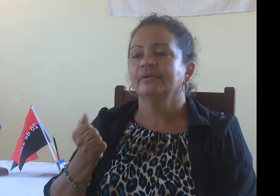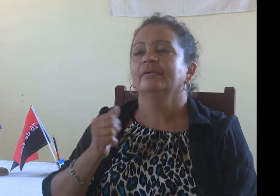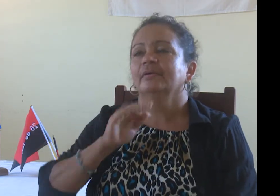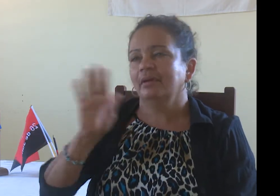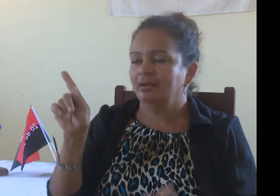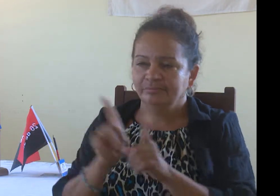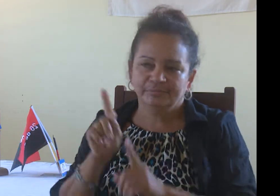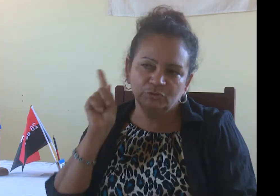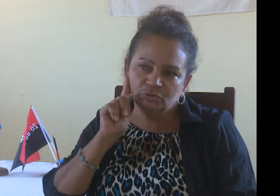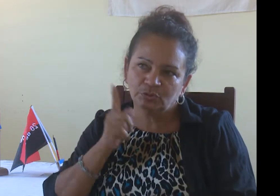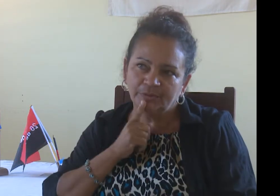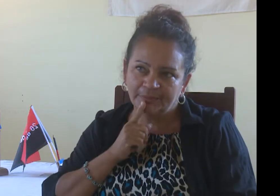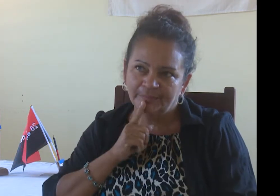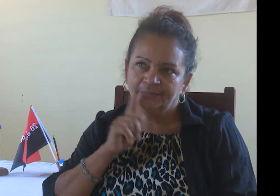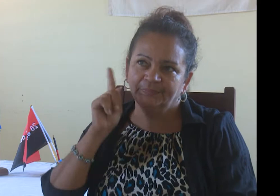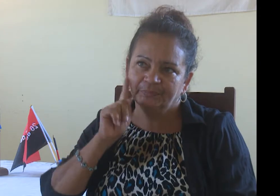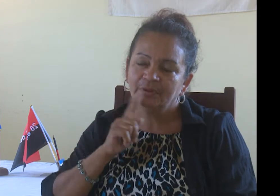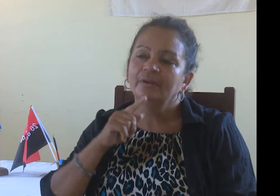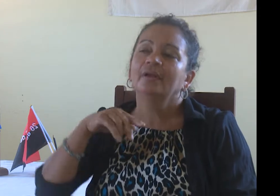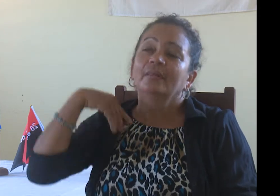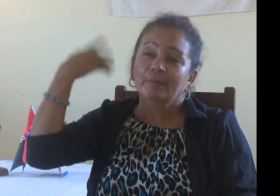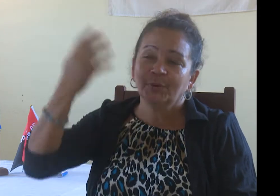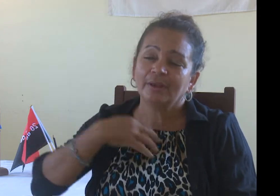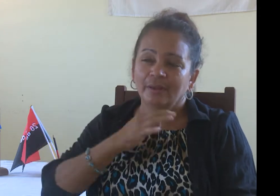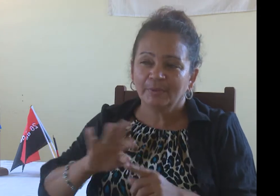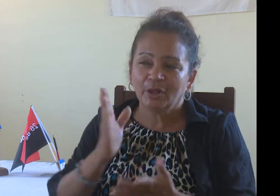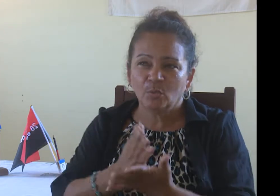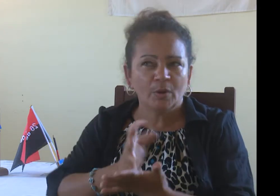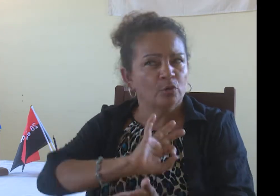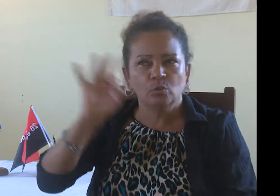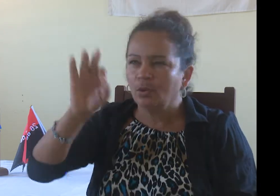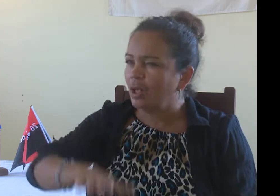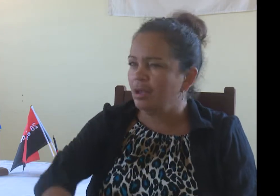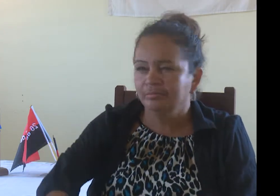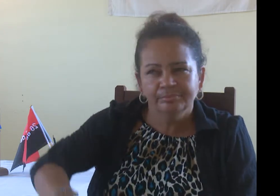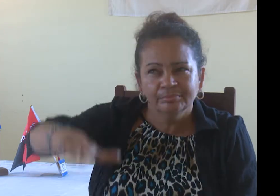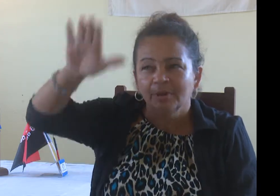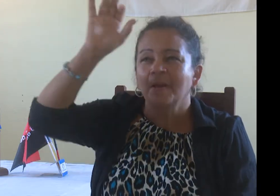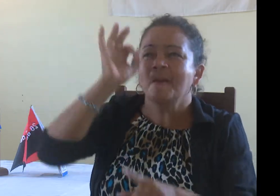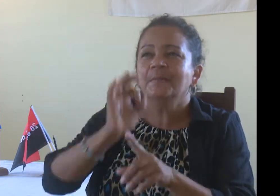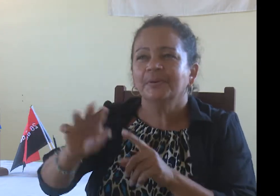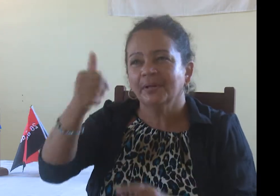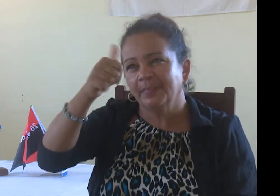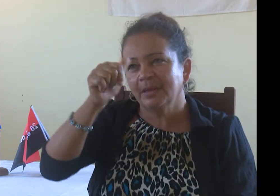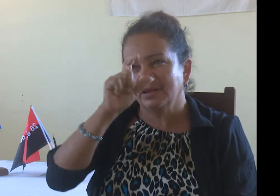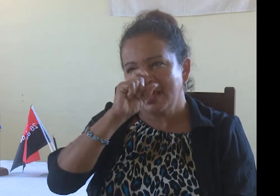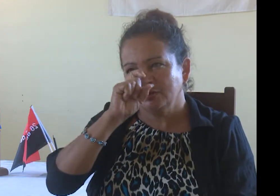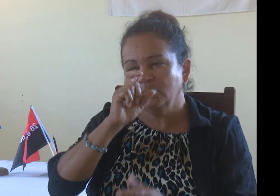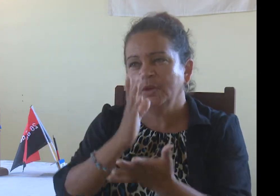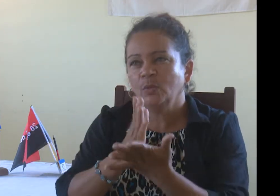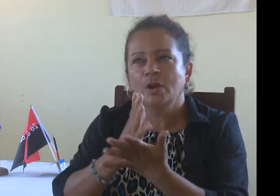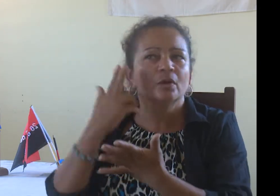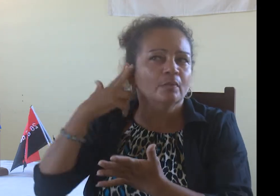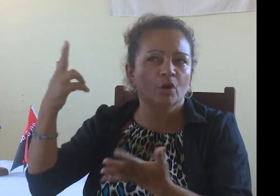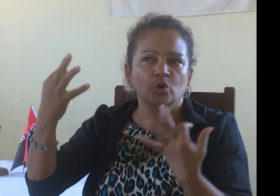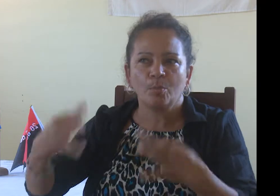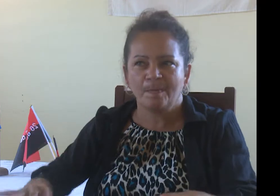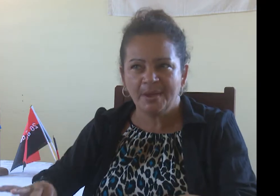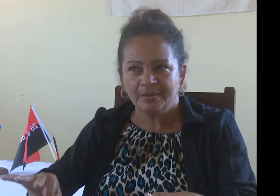me suministraron canamicina. A partir de ahí ya me comenzó la